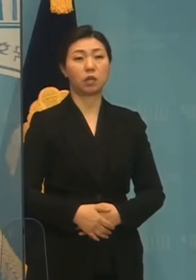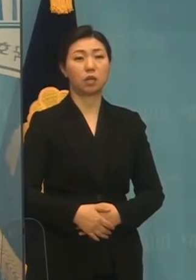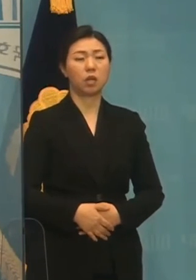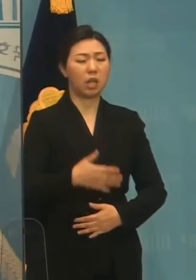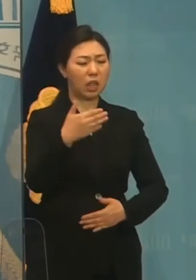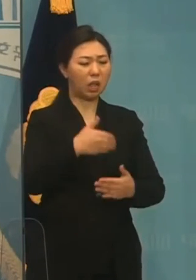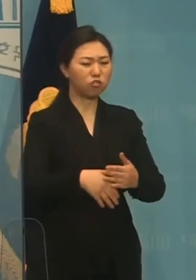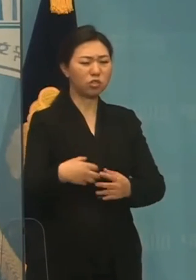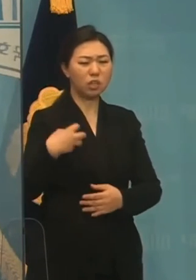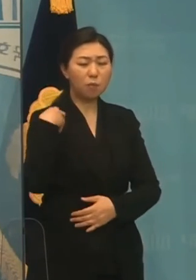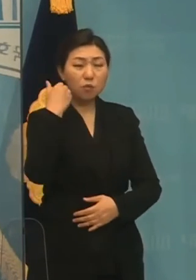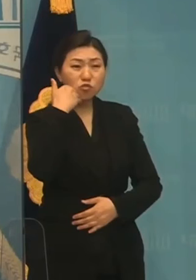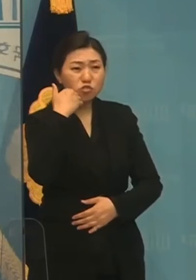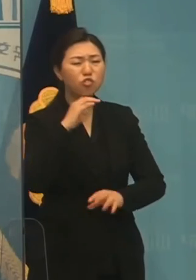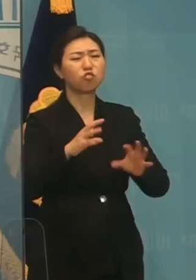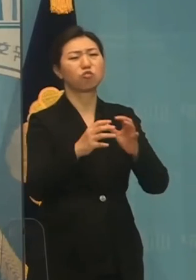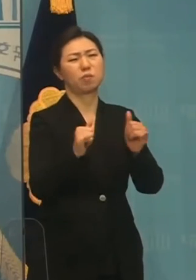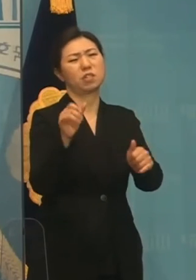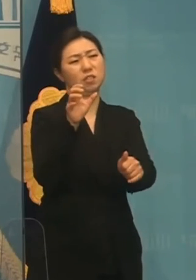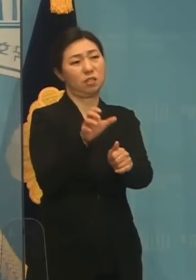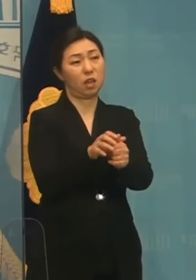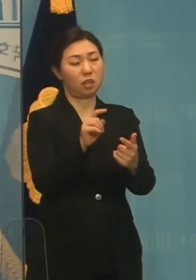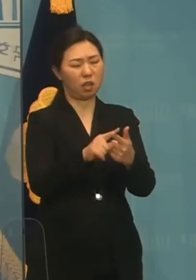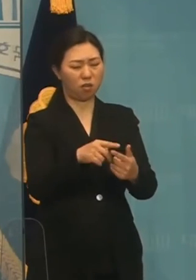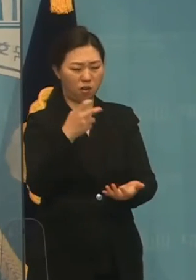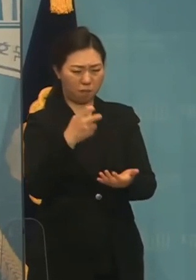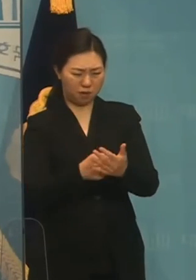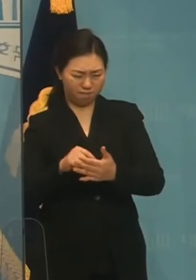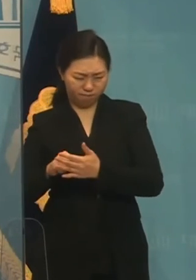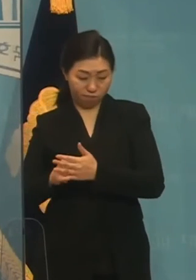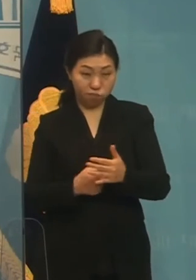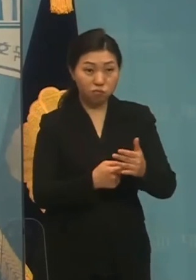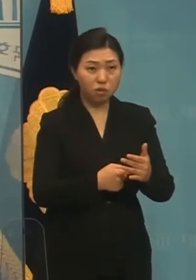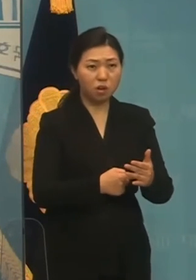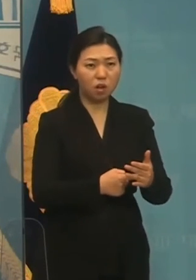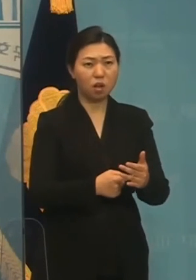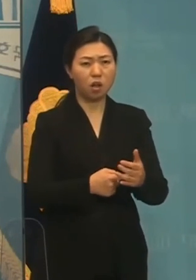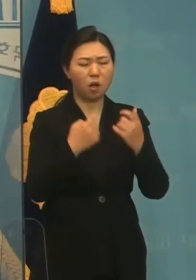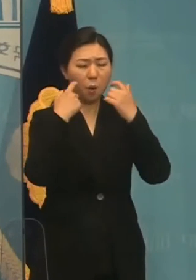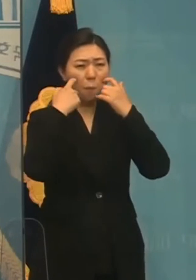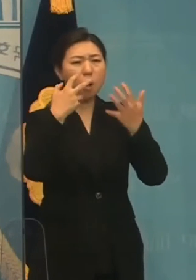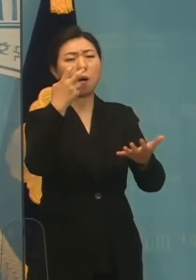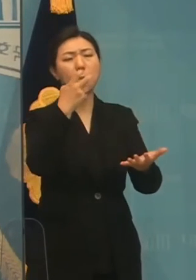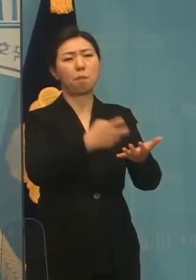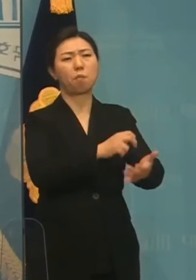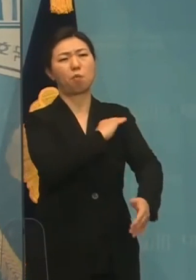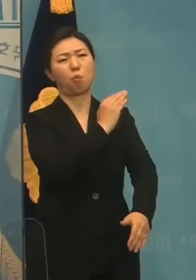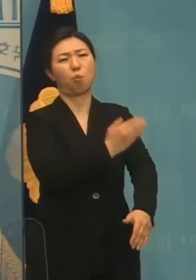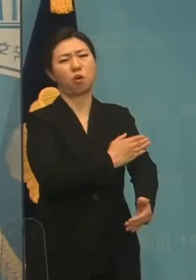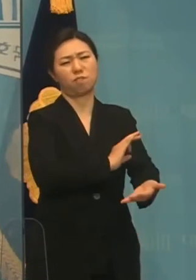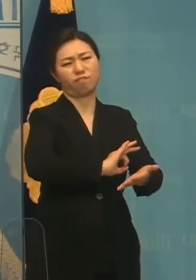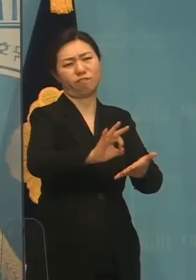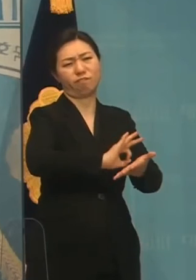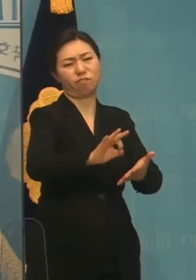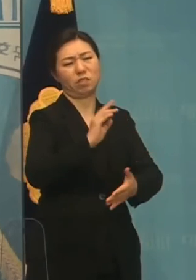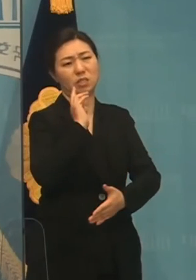몫으로 될 법안을 강행 처리한다는 것은 명략한 입법권 나눔입니다.